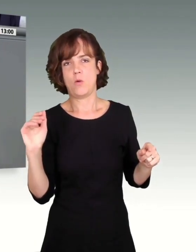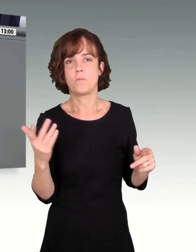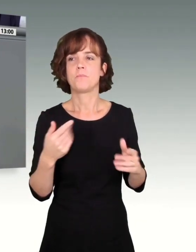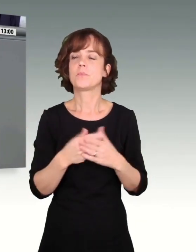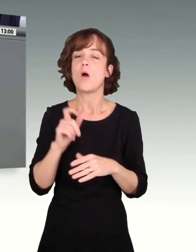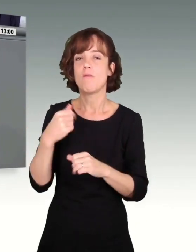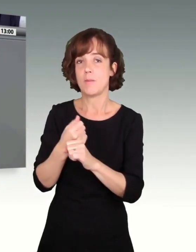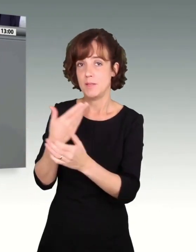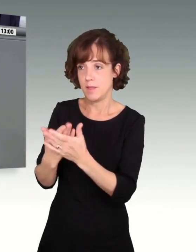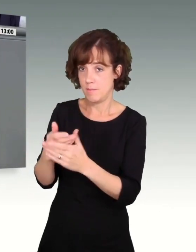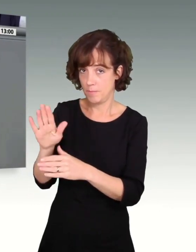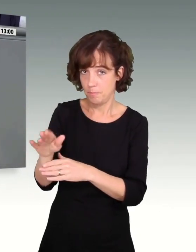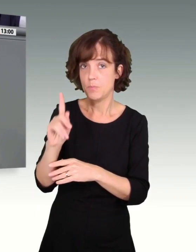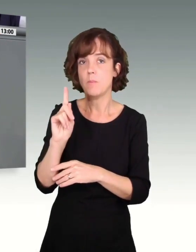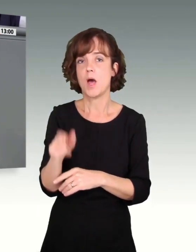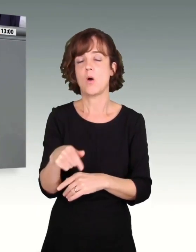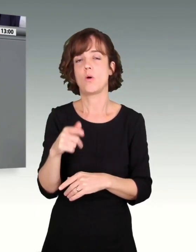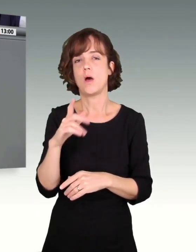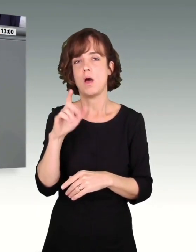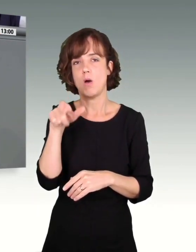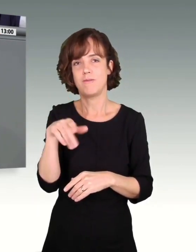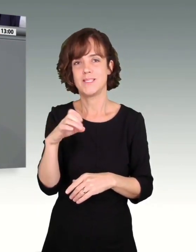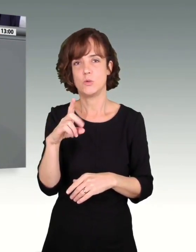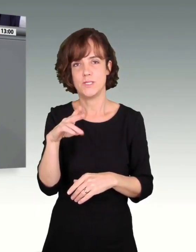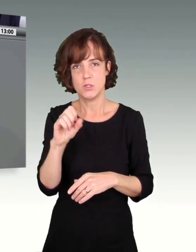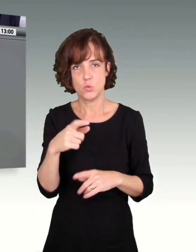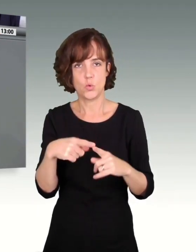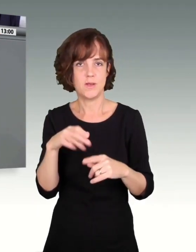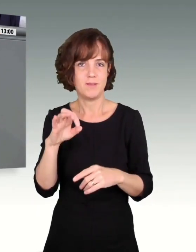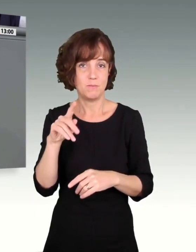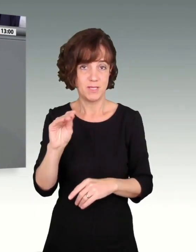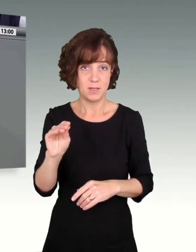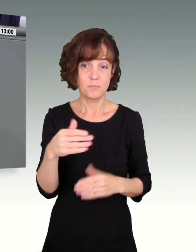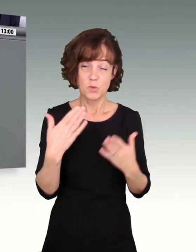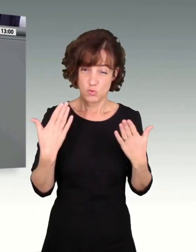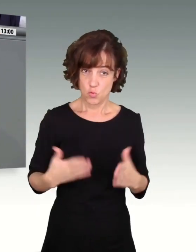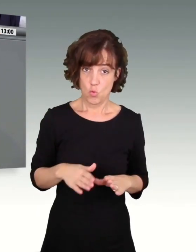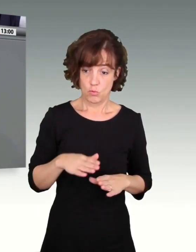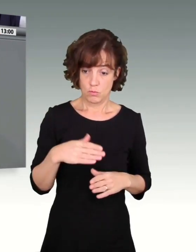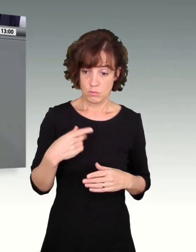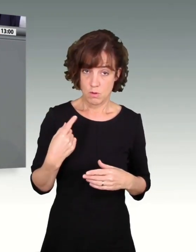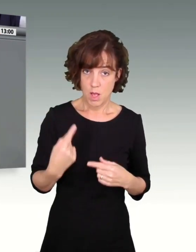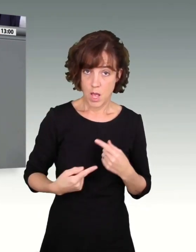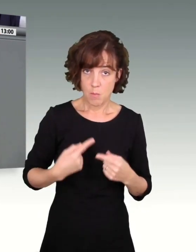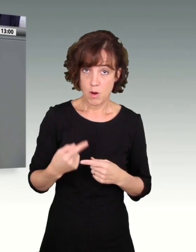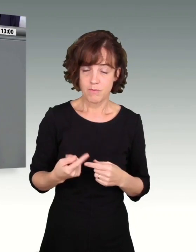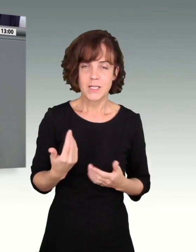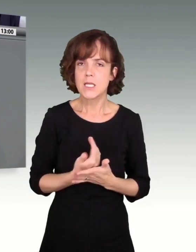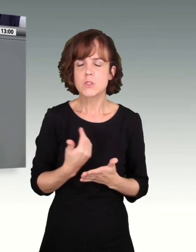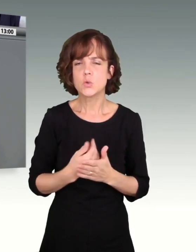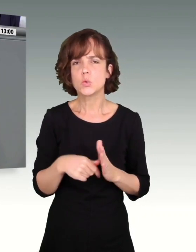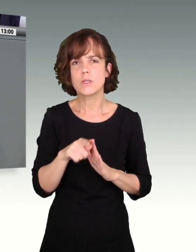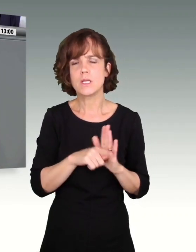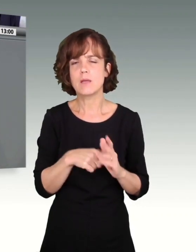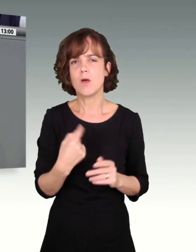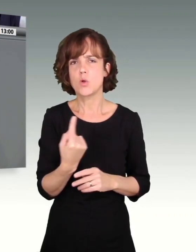Arbeitgeber, aber auch hier an Union und FDP in aller Klarheit, dieses Vorgehen hat nichts, aber auch rein gar nichts mit Tarifautonomie zu